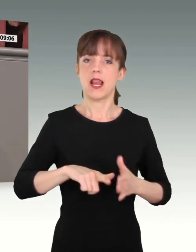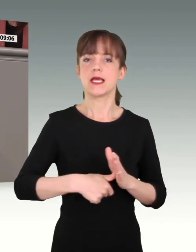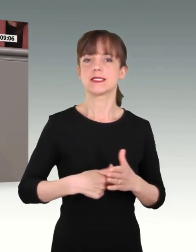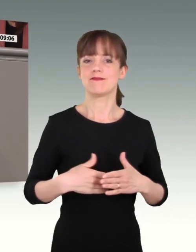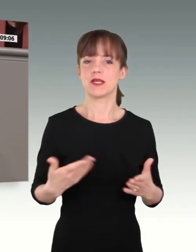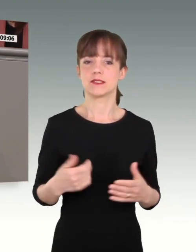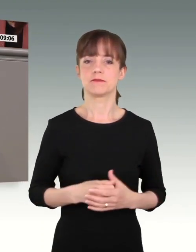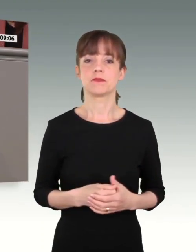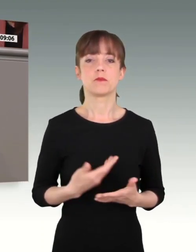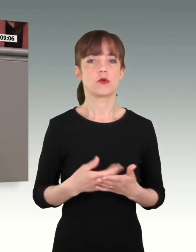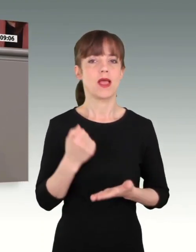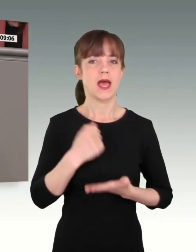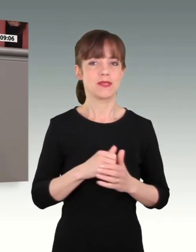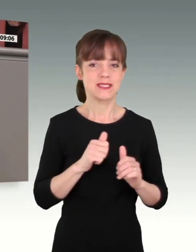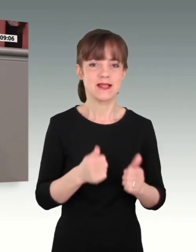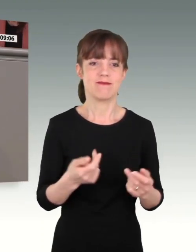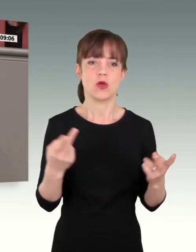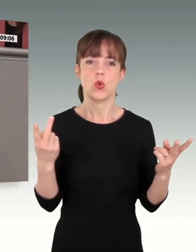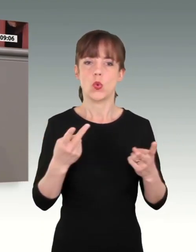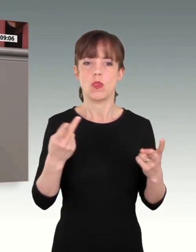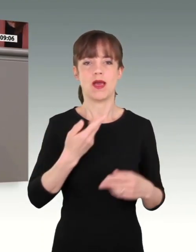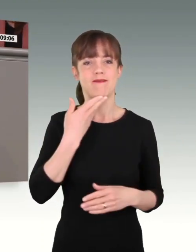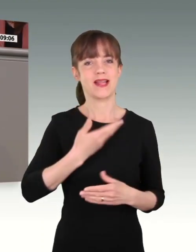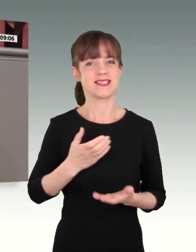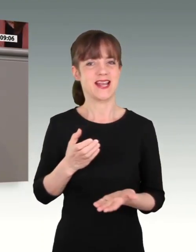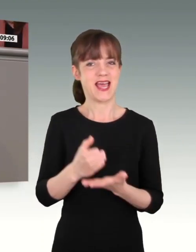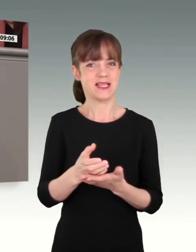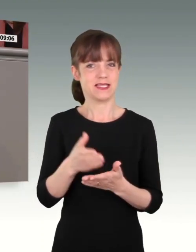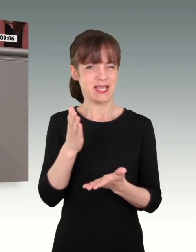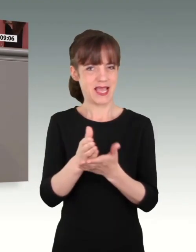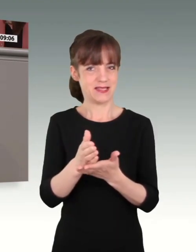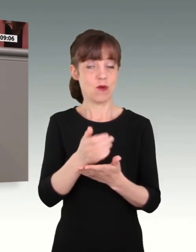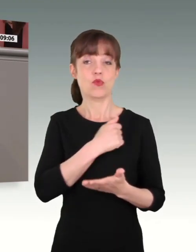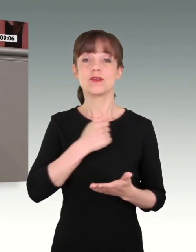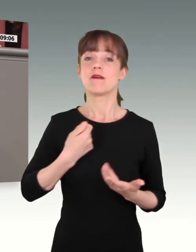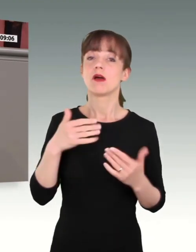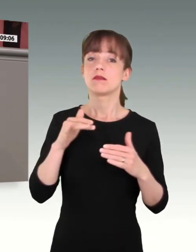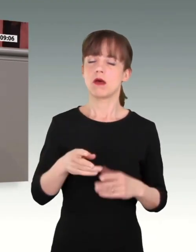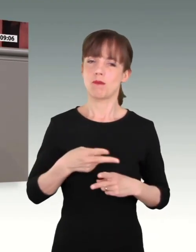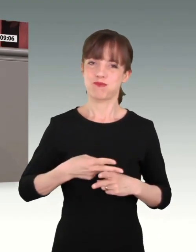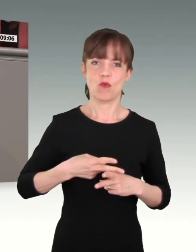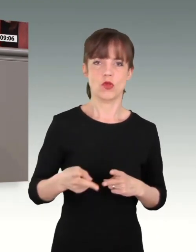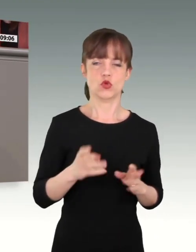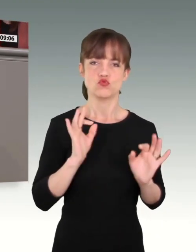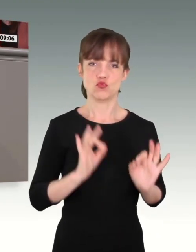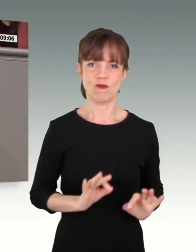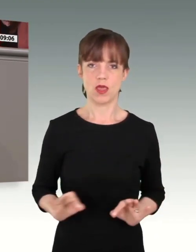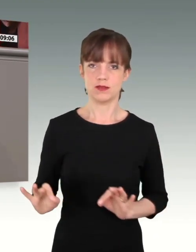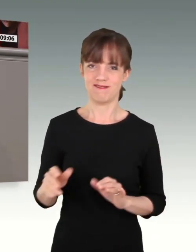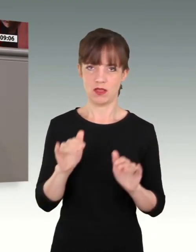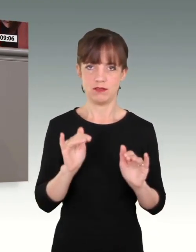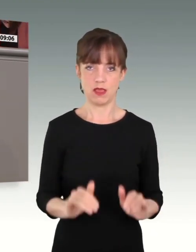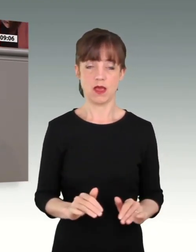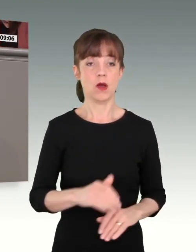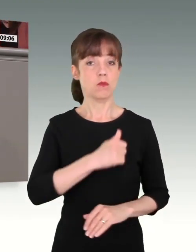des Afghanistan-Einsatzes. Die Bundeswehr war da, wo sie gebraucht wurde, professionell und zuverlässig. Und die